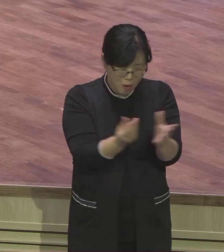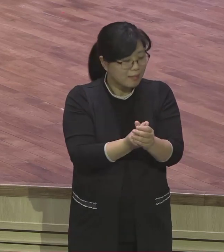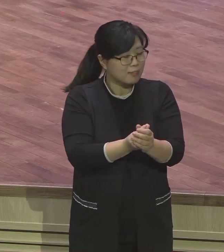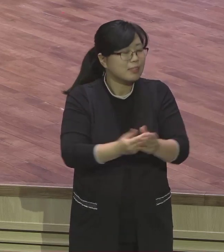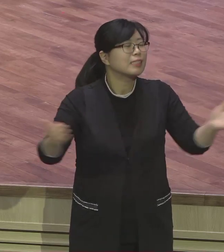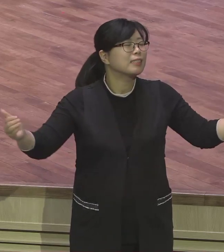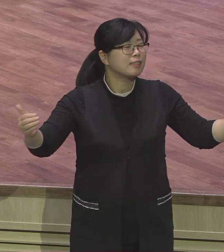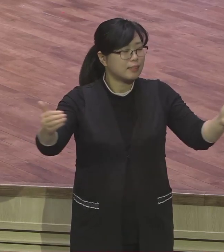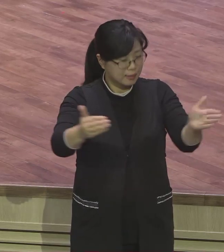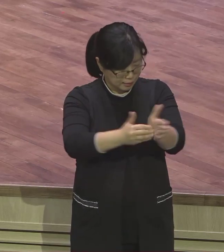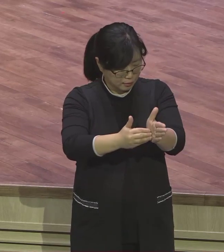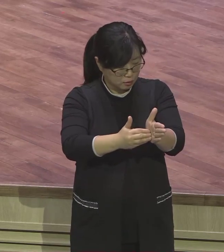물음표를 답니다.